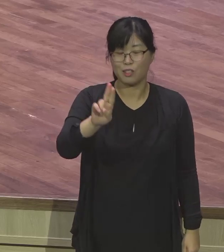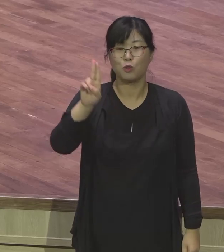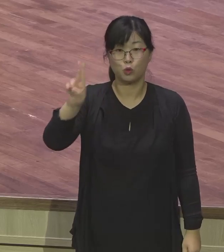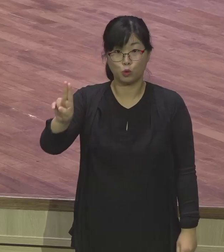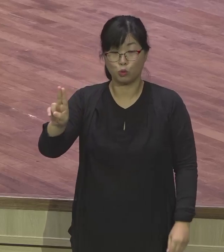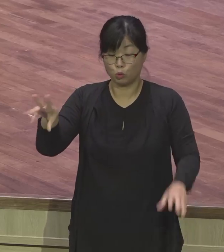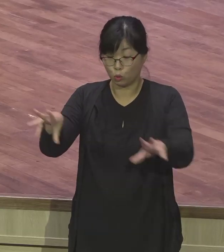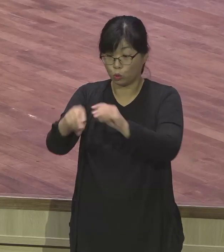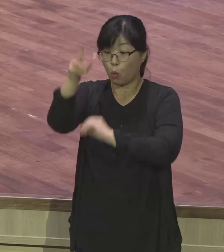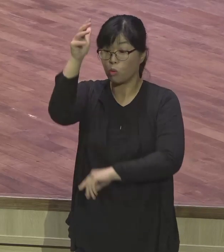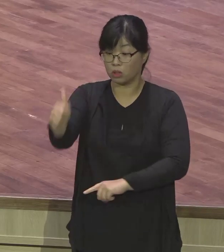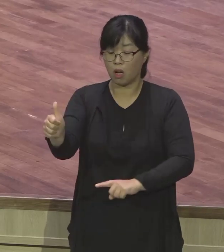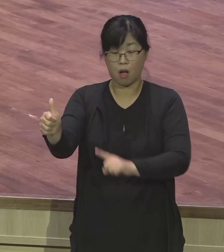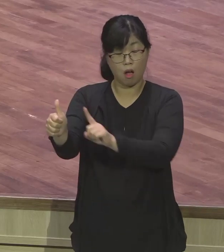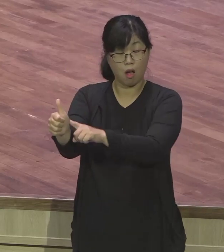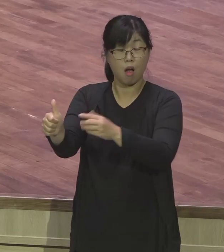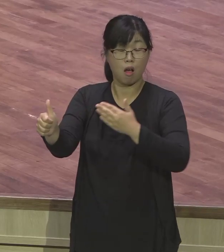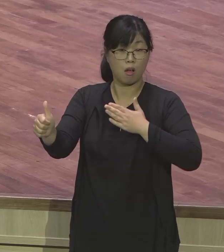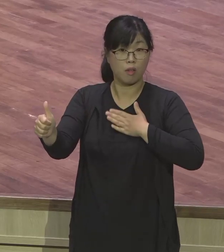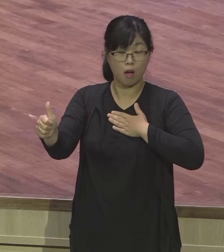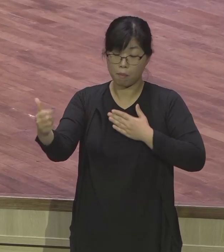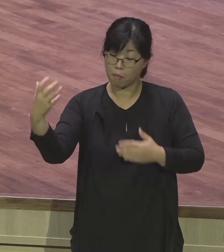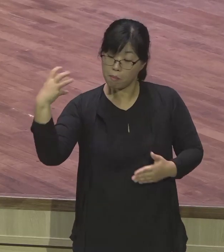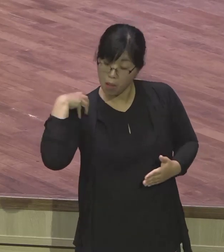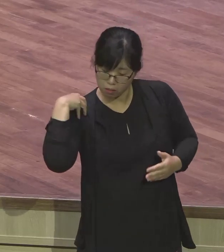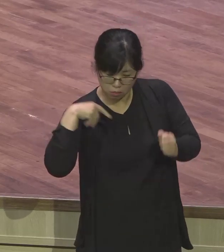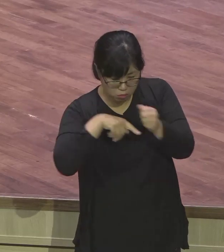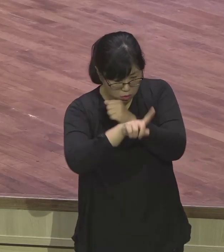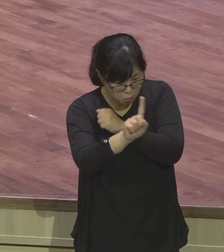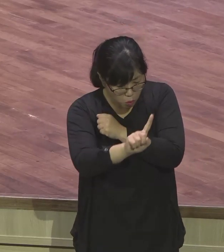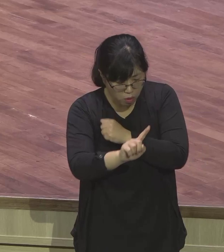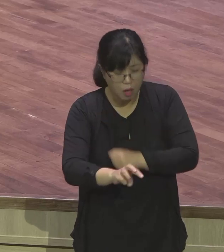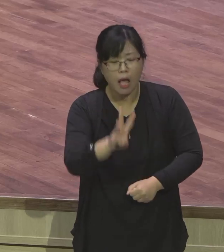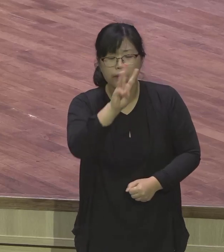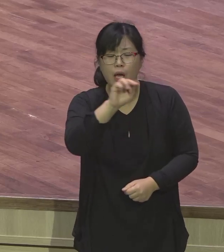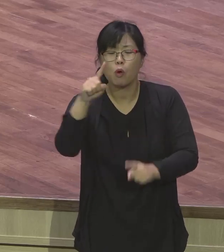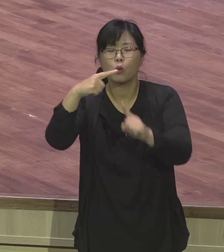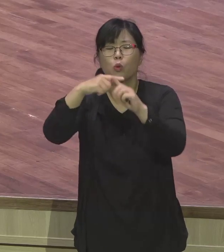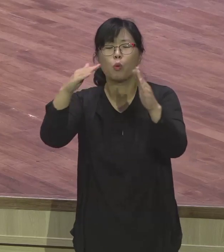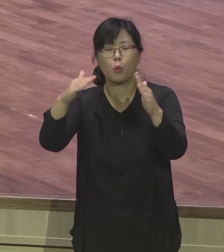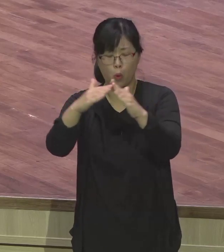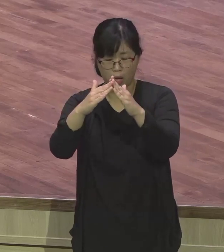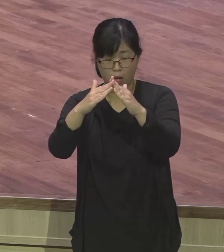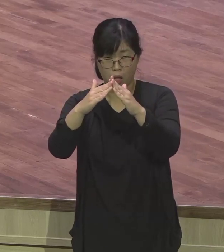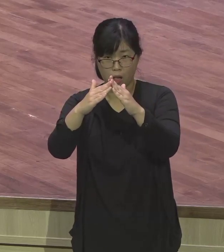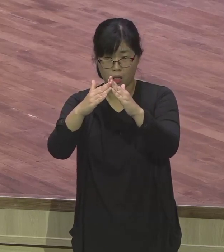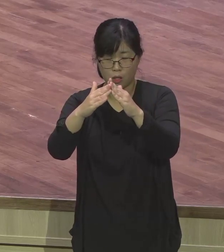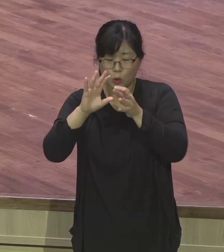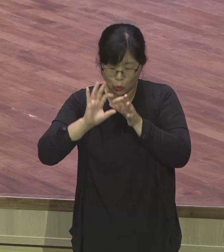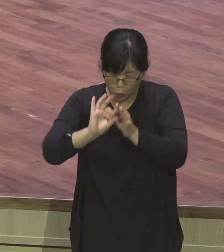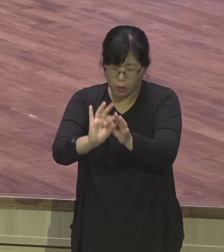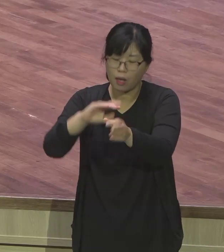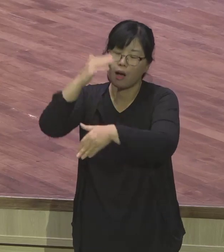이 삼칠 나라 살리는, 시대적인 미션 시련의 중심에 서 있다. 제가 세계보검아